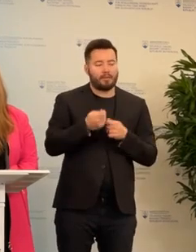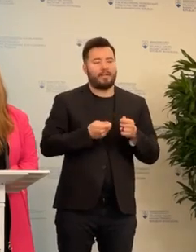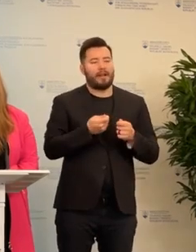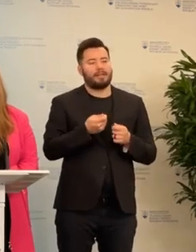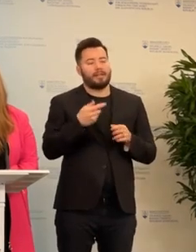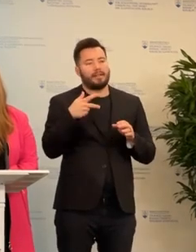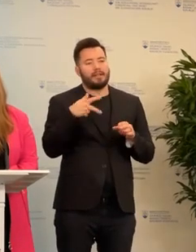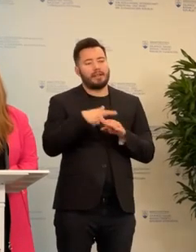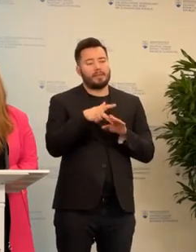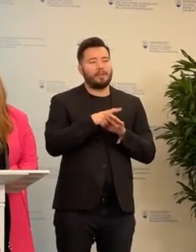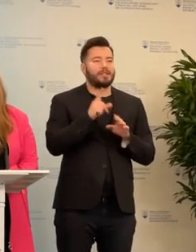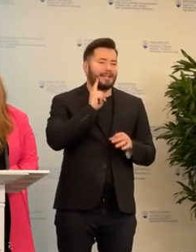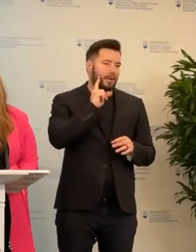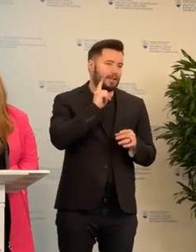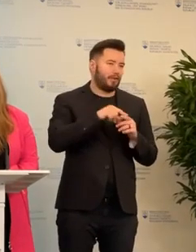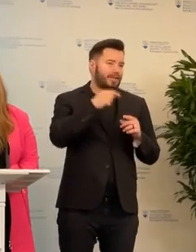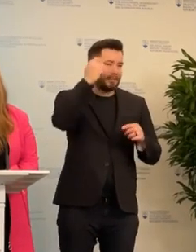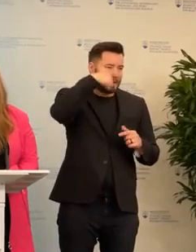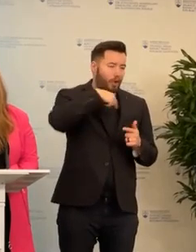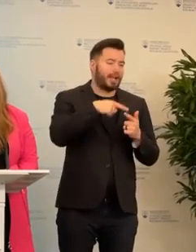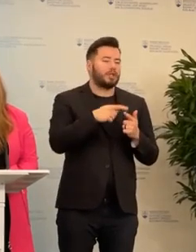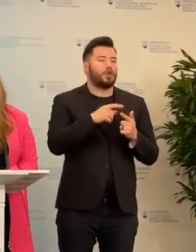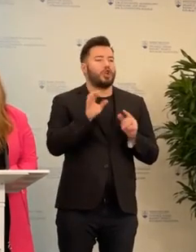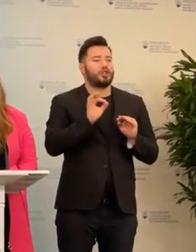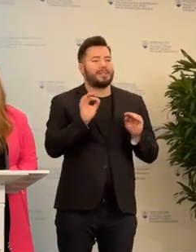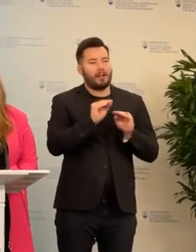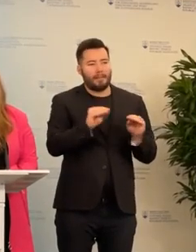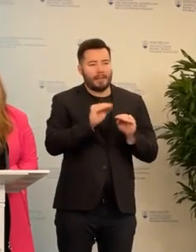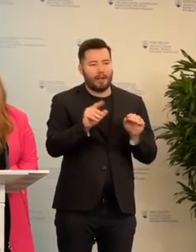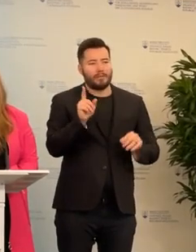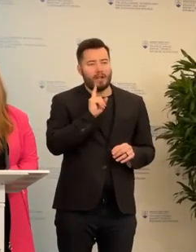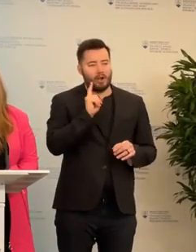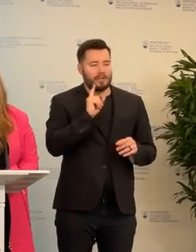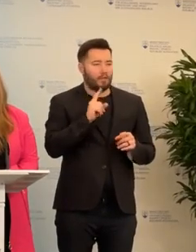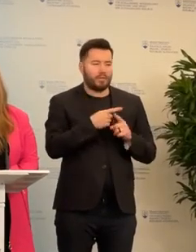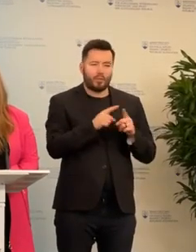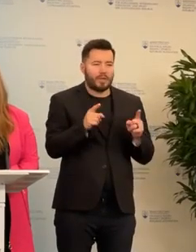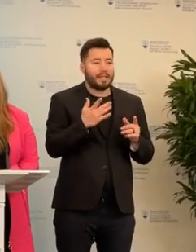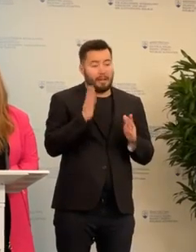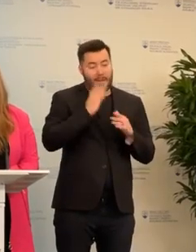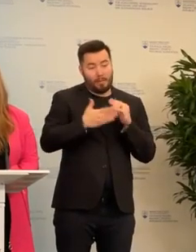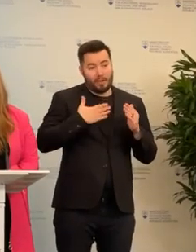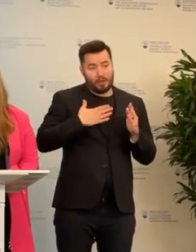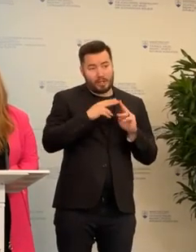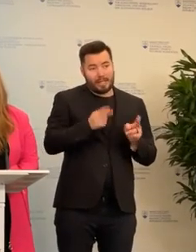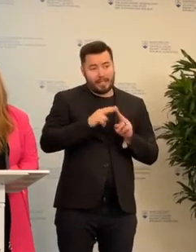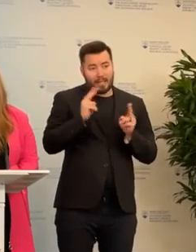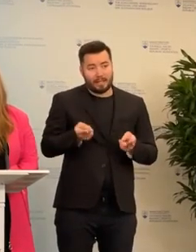zabezpečiť starostlivosť, psychologickú, špeciálnu pedagogickú, akúkoľvek, aj príjemok v našich zariadeniach